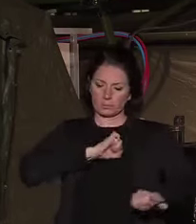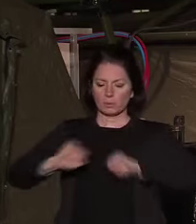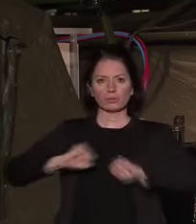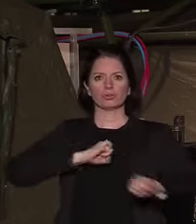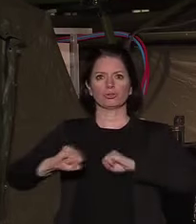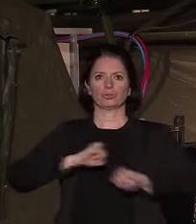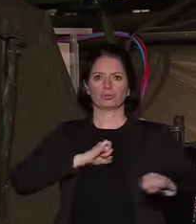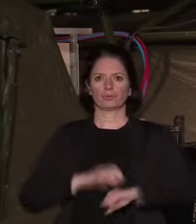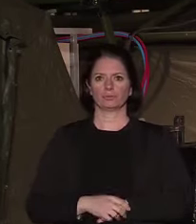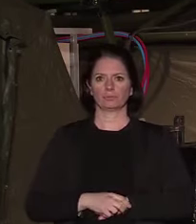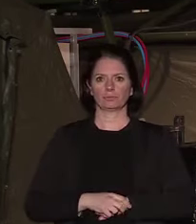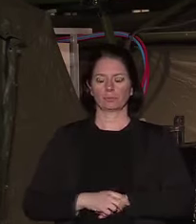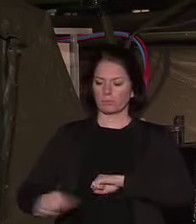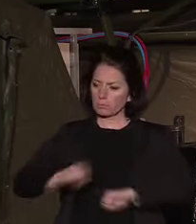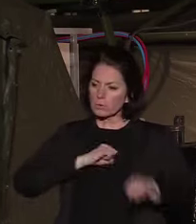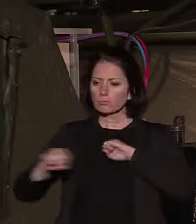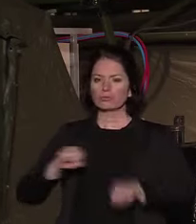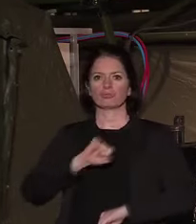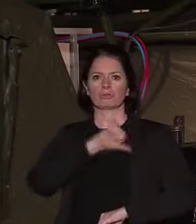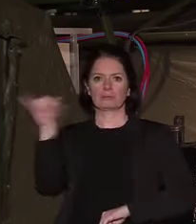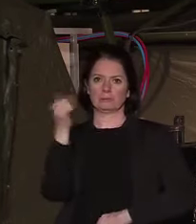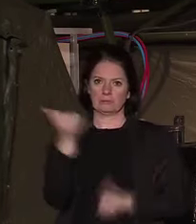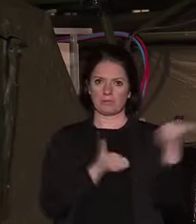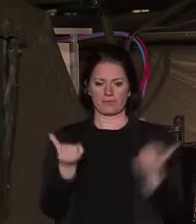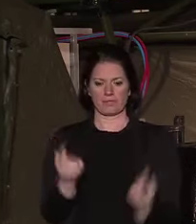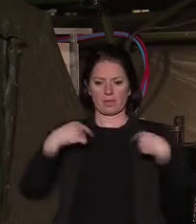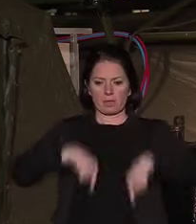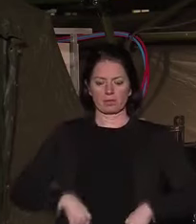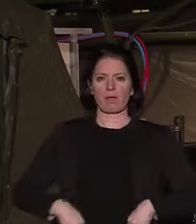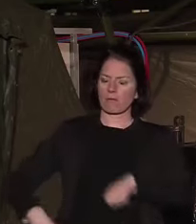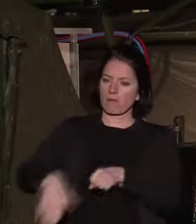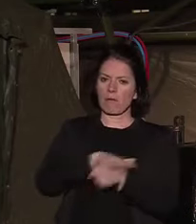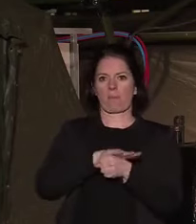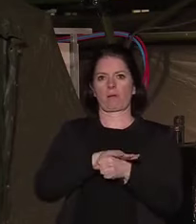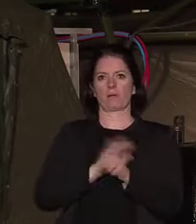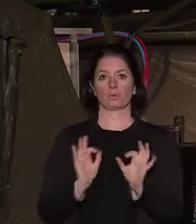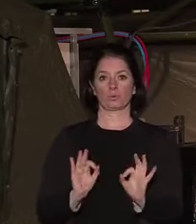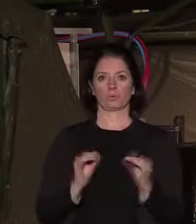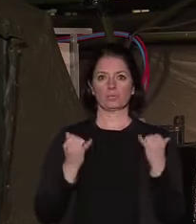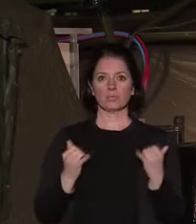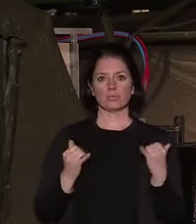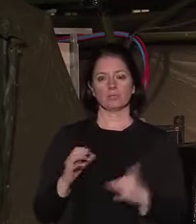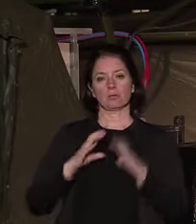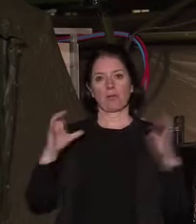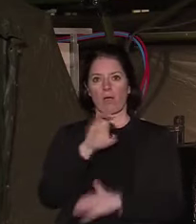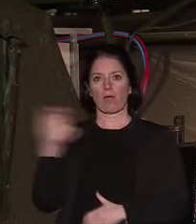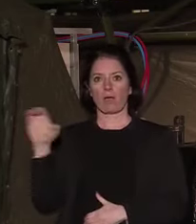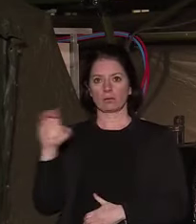Mobilisation d'abord des services de l'Etat, qui est totale, est ici dans le Grand Est depuis le début.